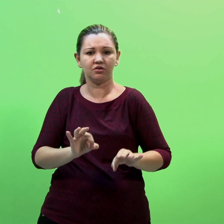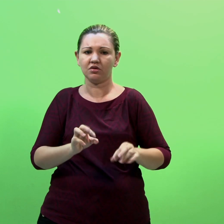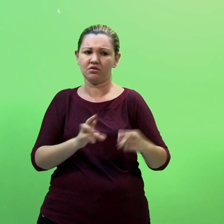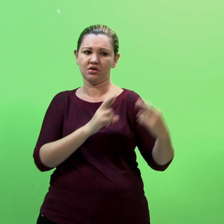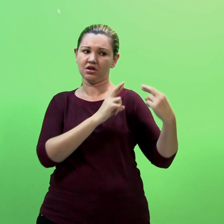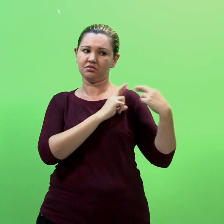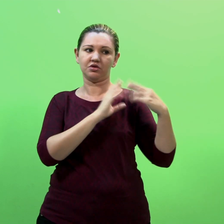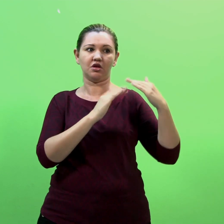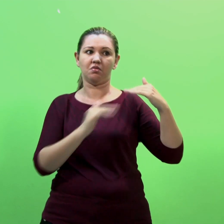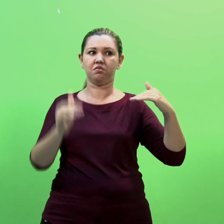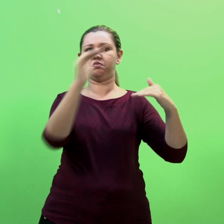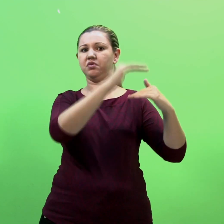responsabilidade